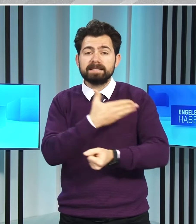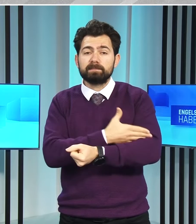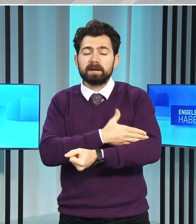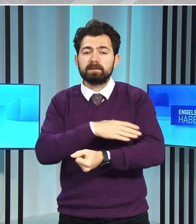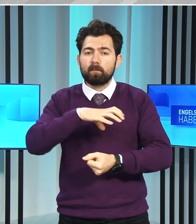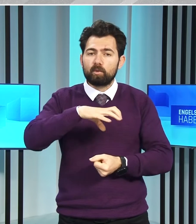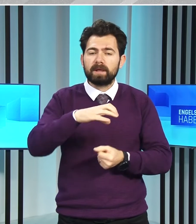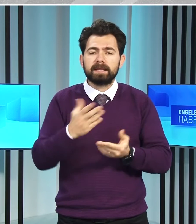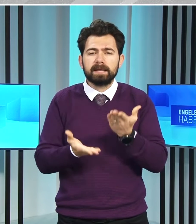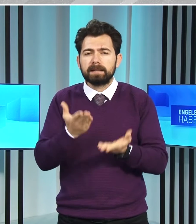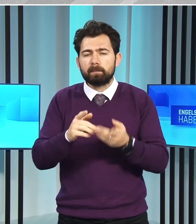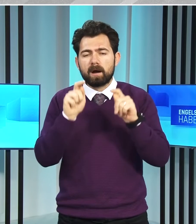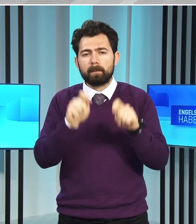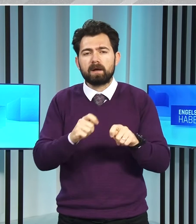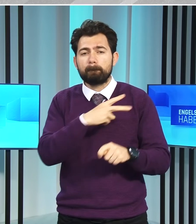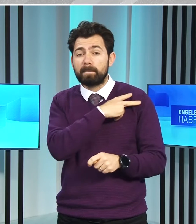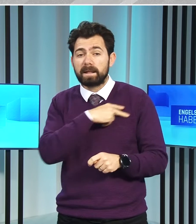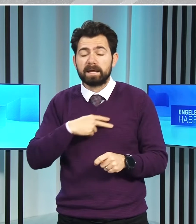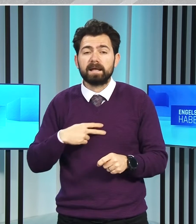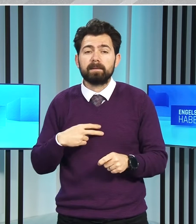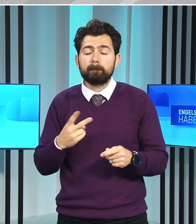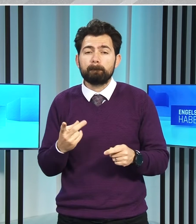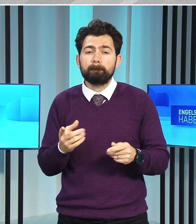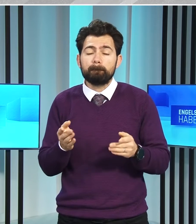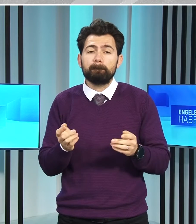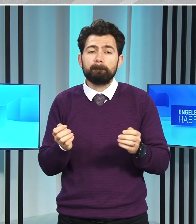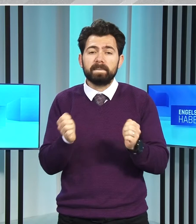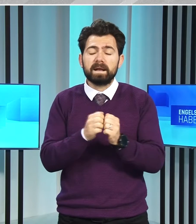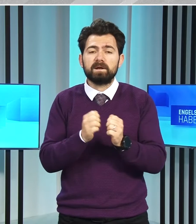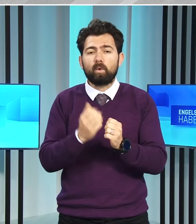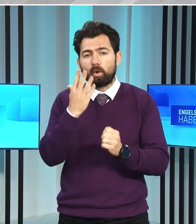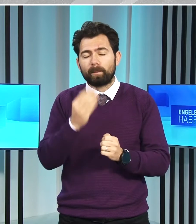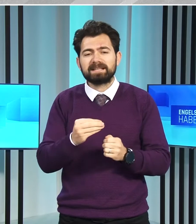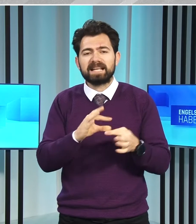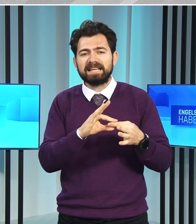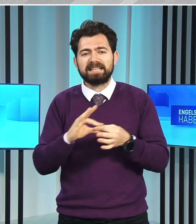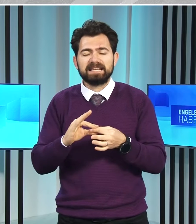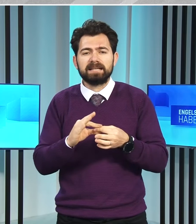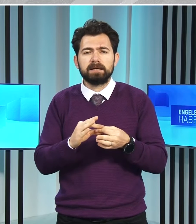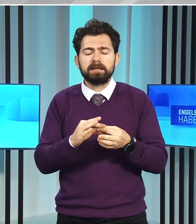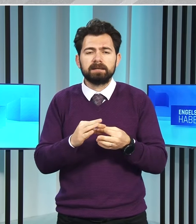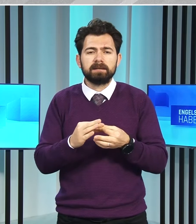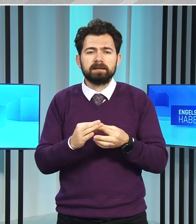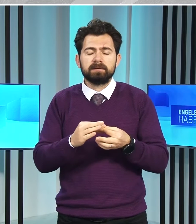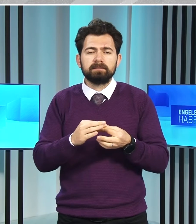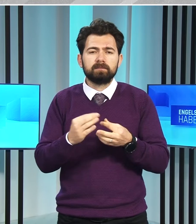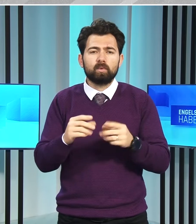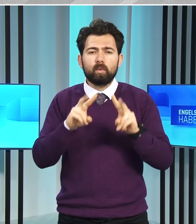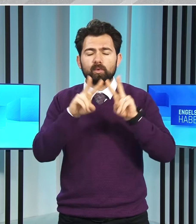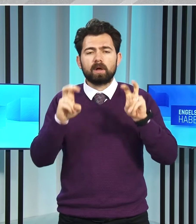değerlendirilerek, belediyelerin birleştirilmesiyle ilgili kriterlerin ele alınacağını söyledi.